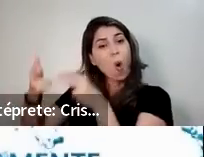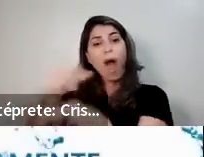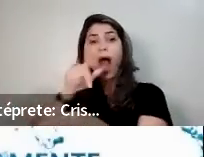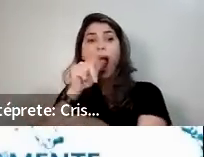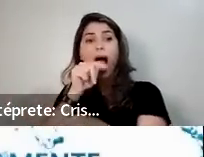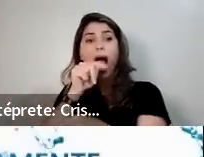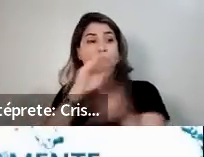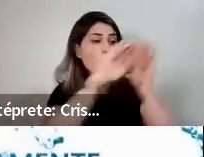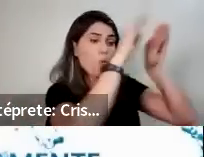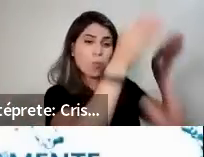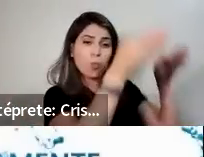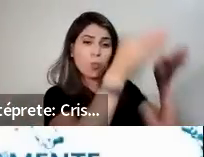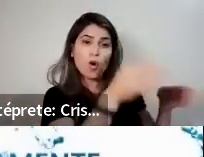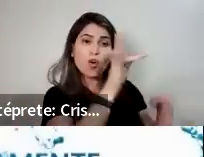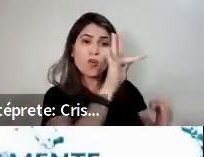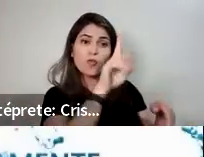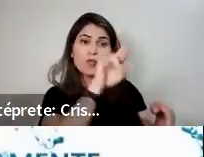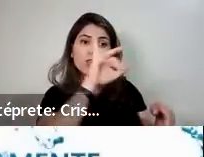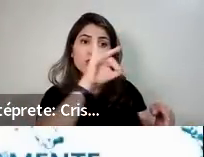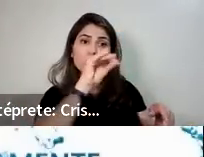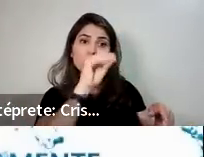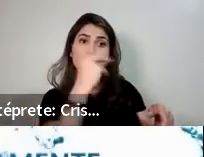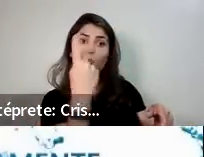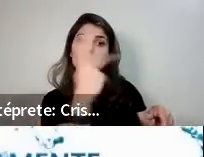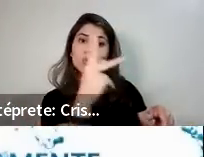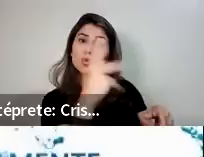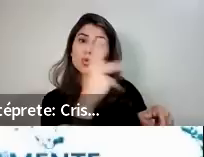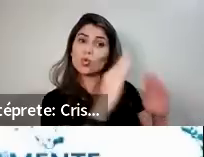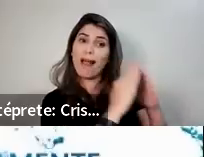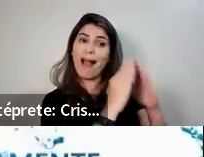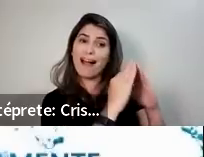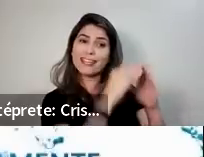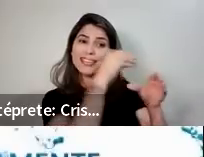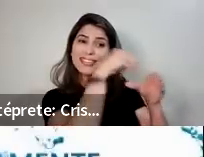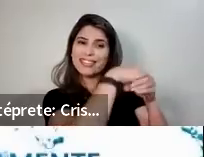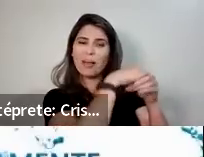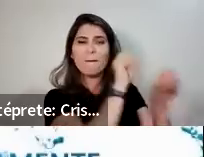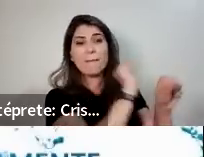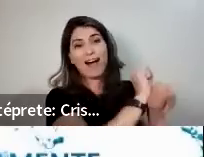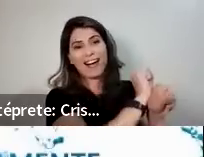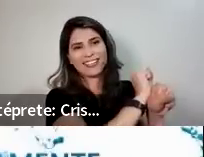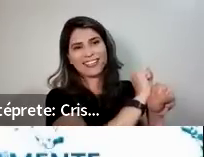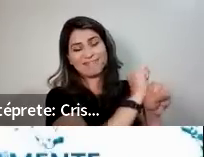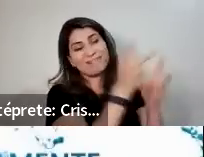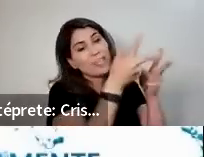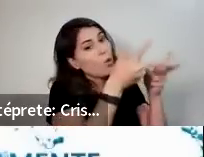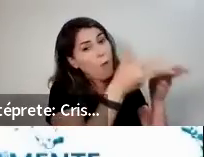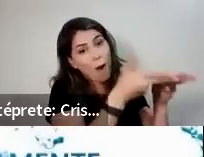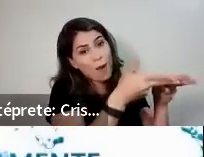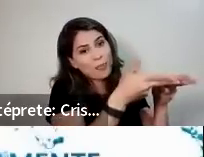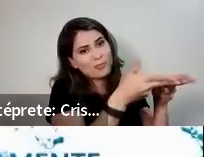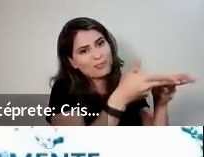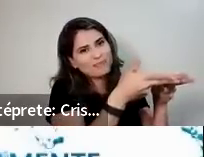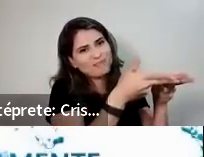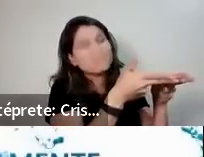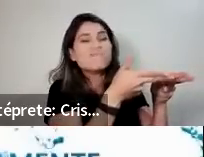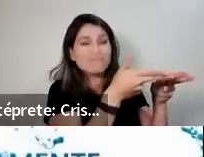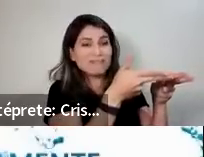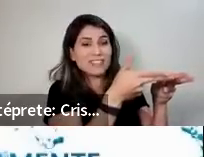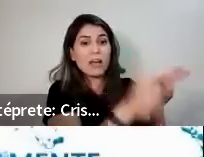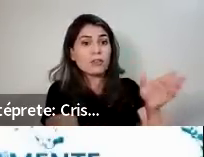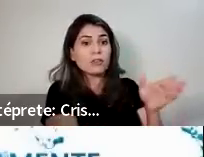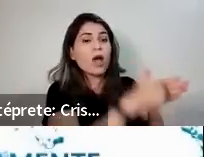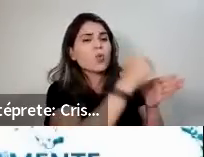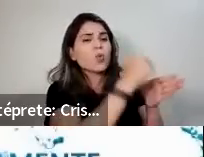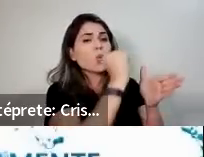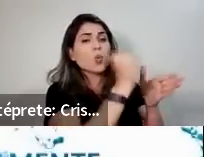parada. E ela fica ali parada por dias. E você toma essa água, ela fica limitada a